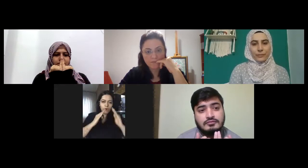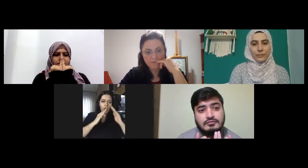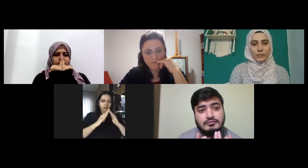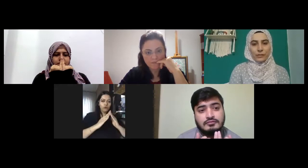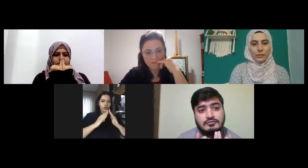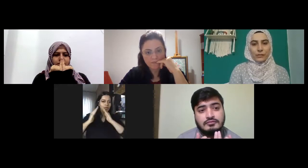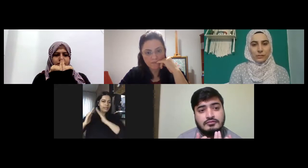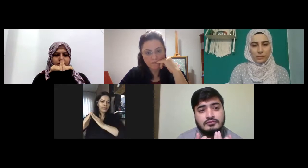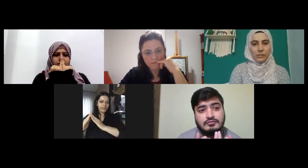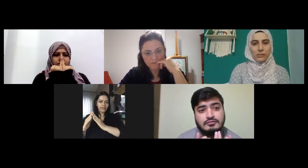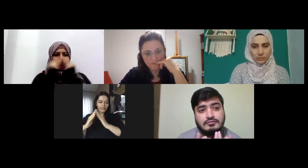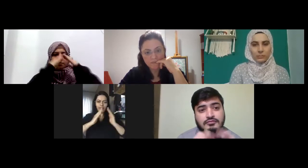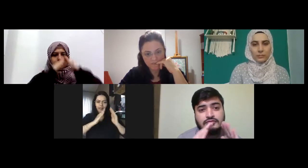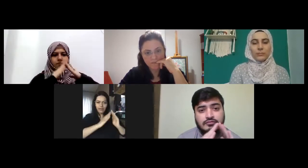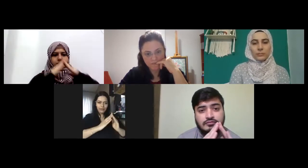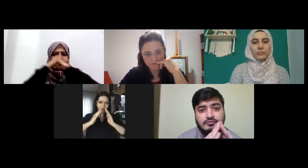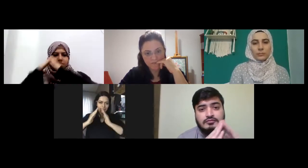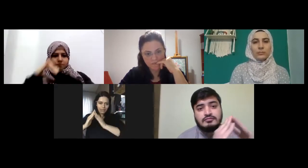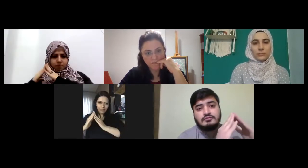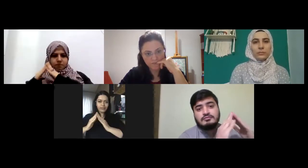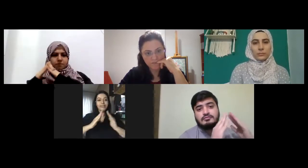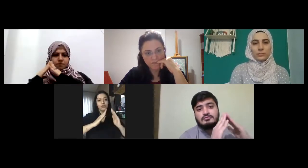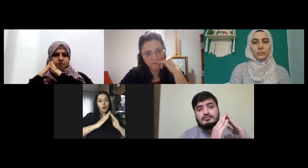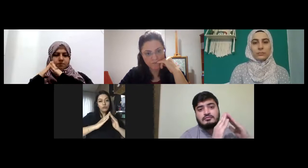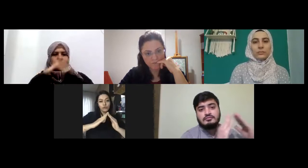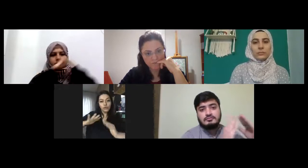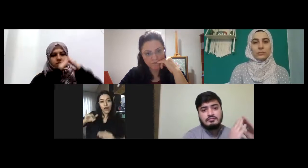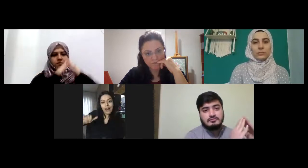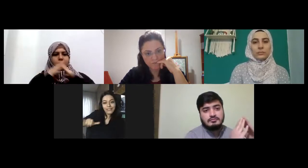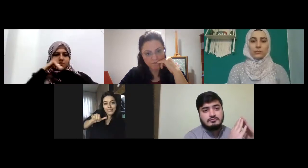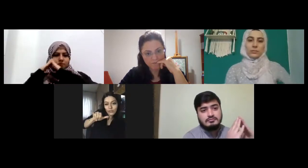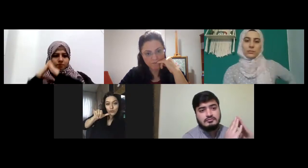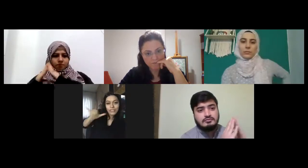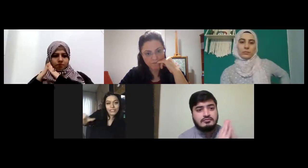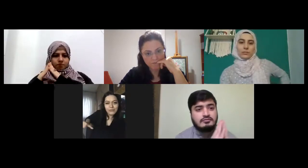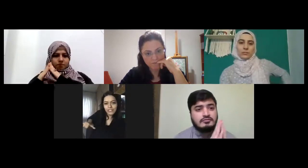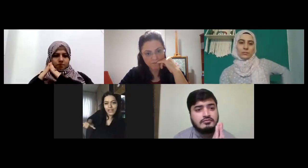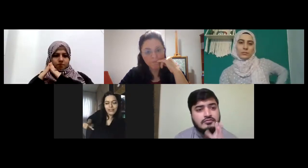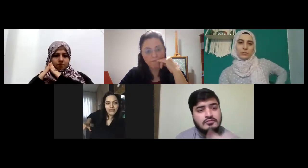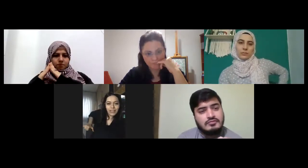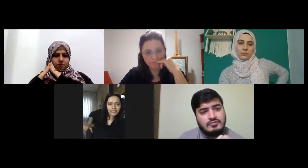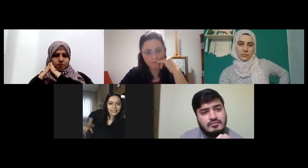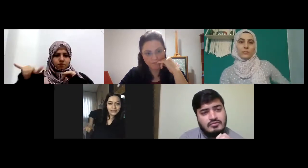komşu şöyleydi ya ya iki tane ev yan yana ya da komşu artı şu yanımda işaret ediydi ya yanımda